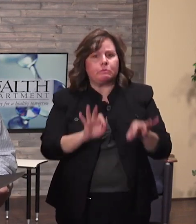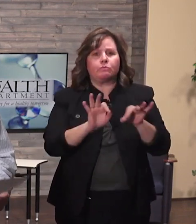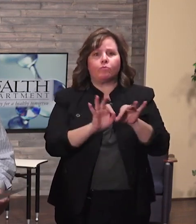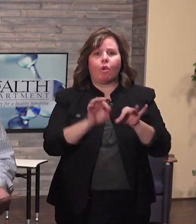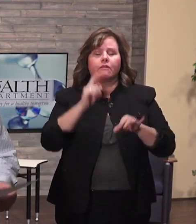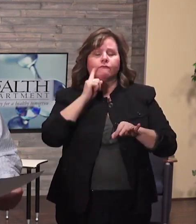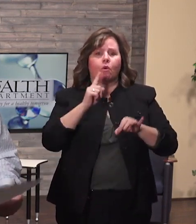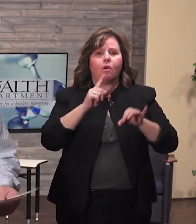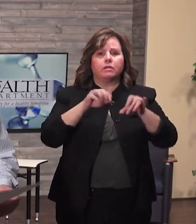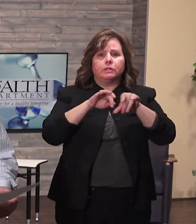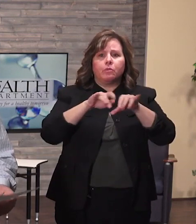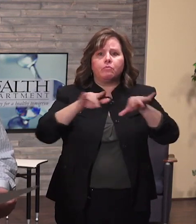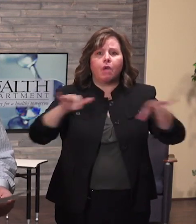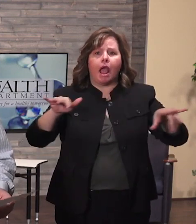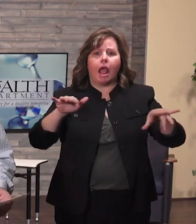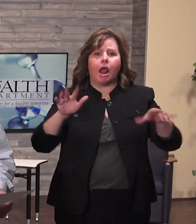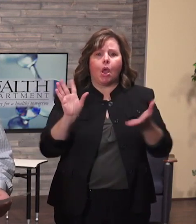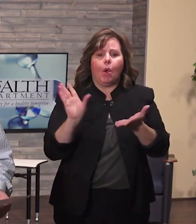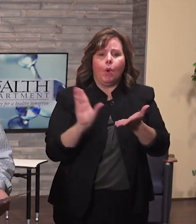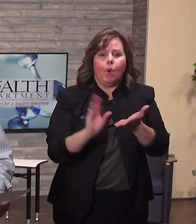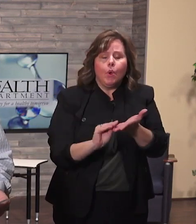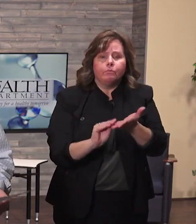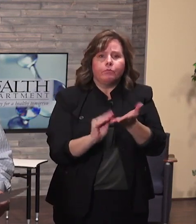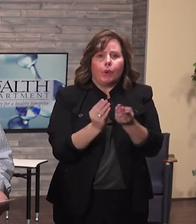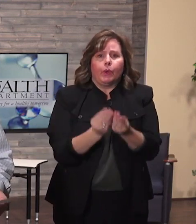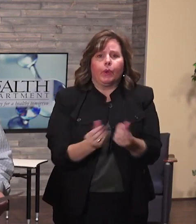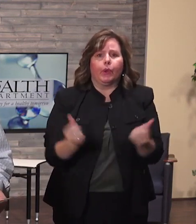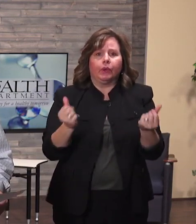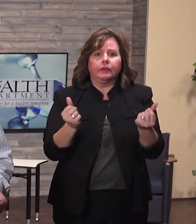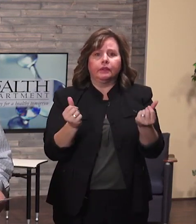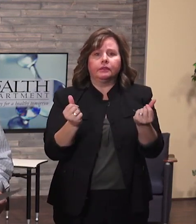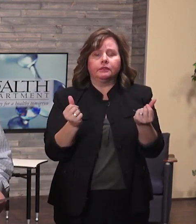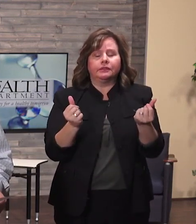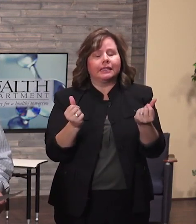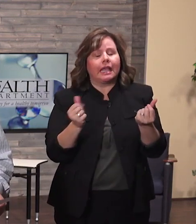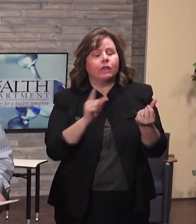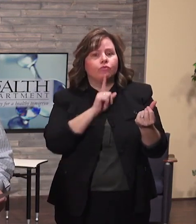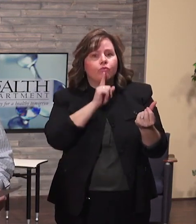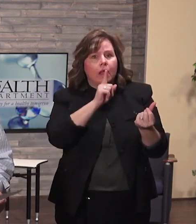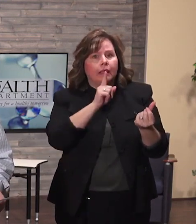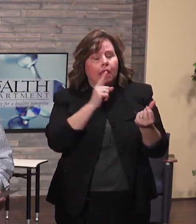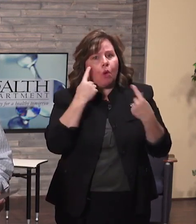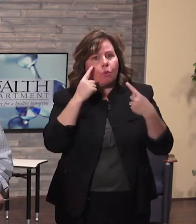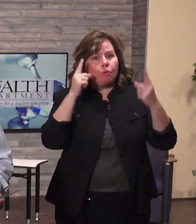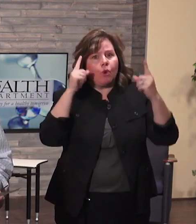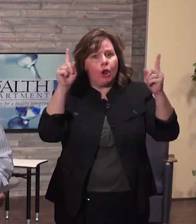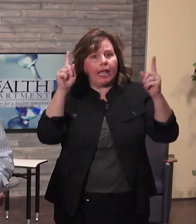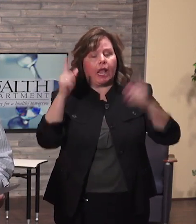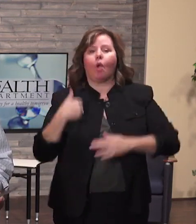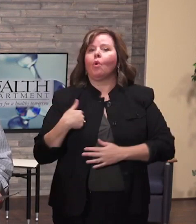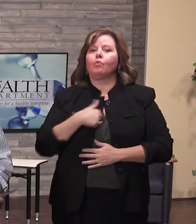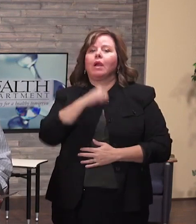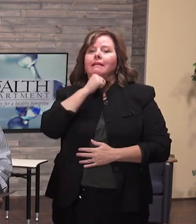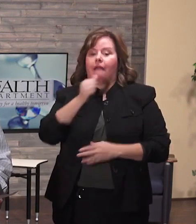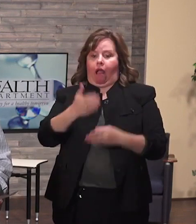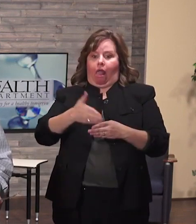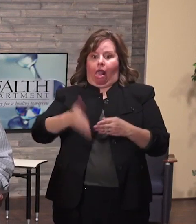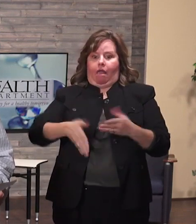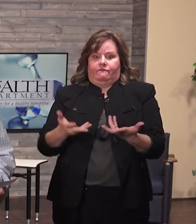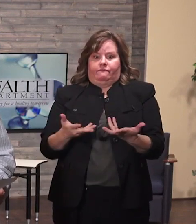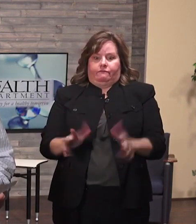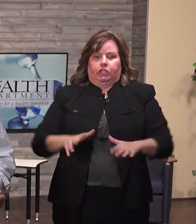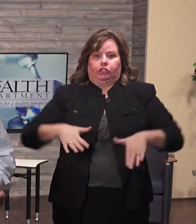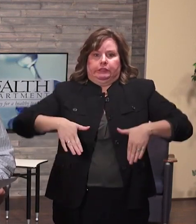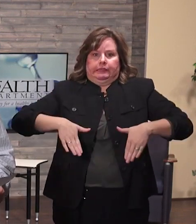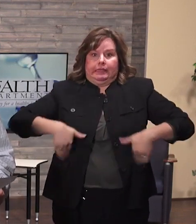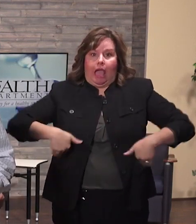mantenga todas las cosas que están haciendo para hacer lo difícil para este virus propagarse de persona a persona en